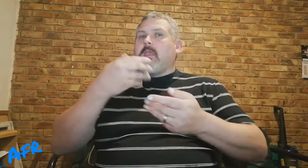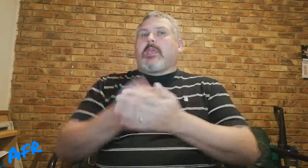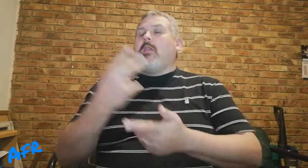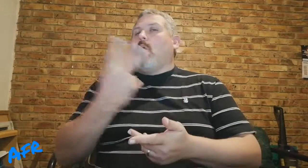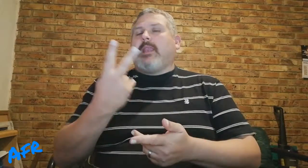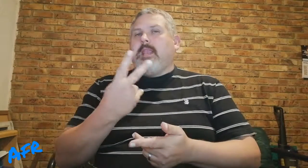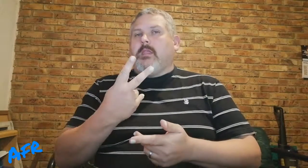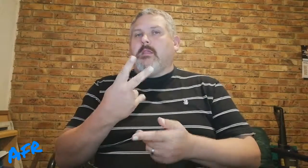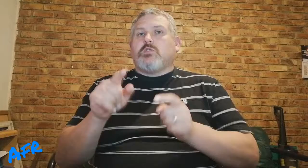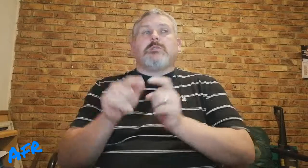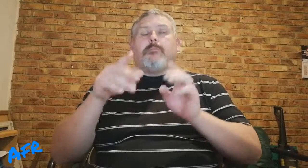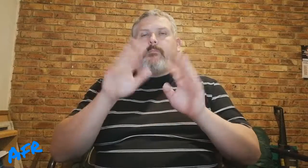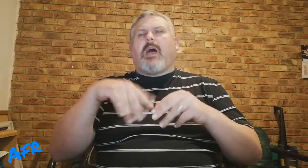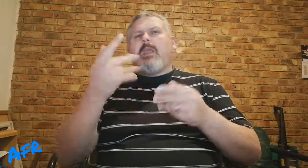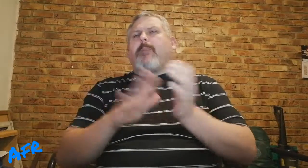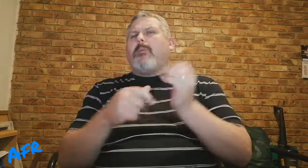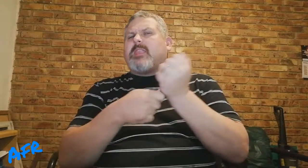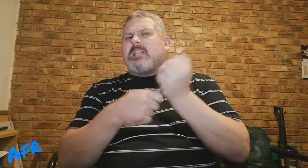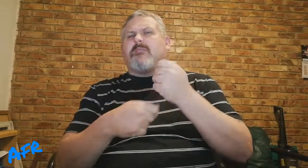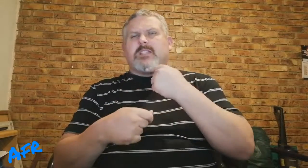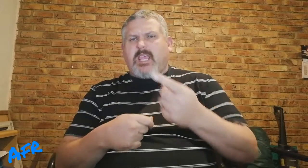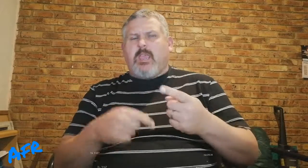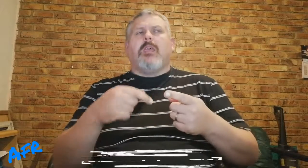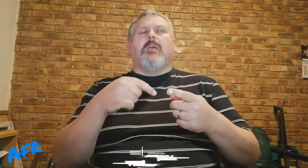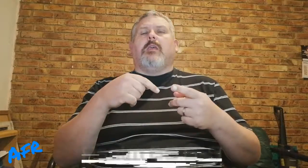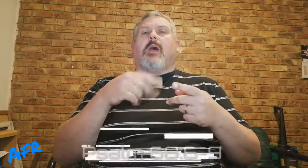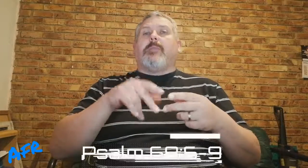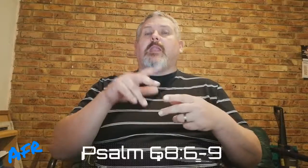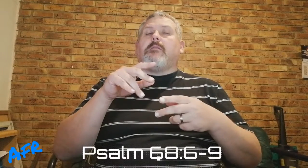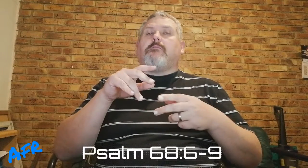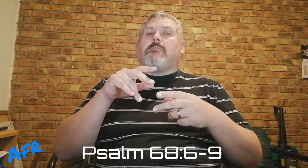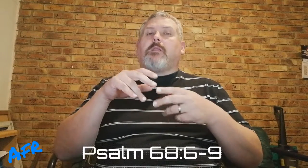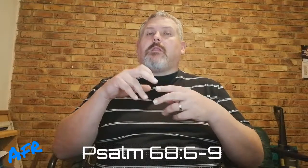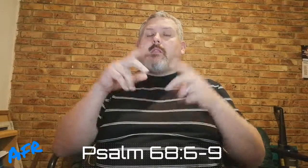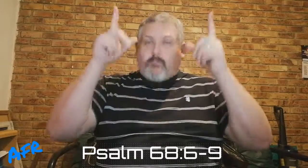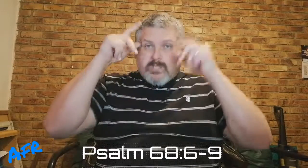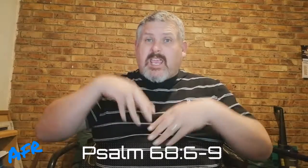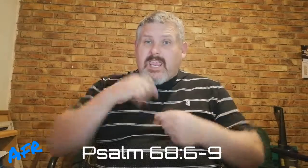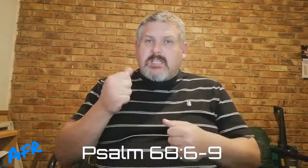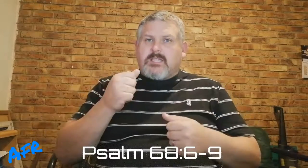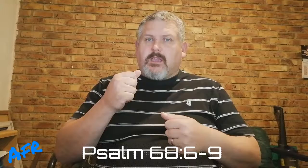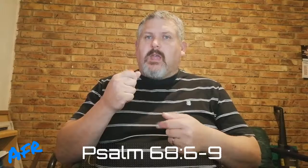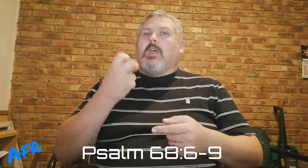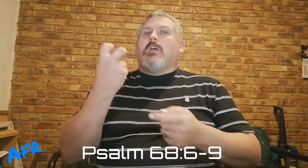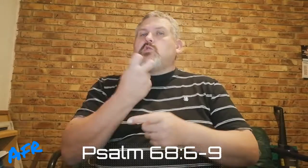kan ook nie, soos ander bybel tekste wat sê, omdat die bose geeste,